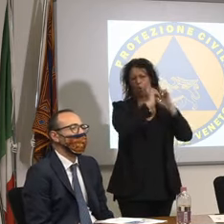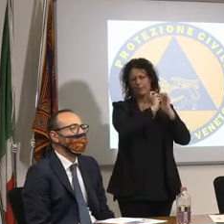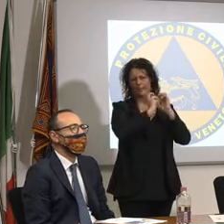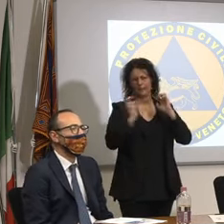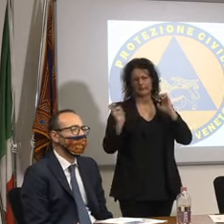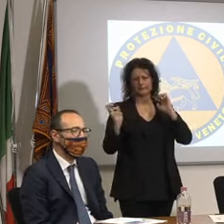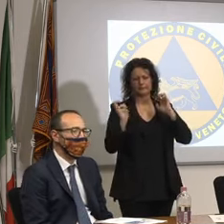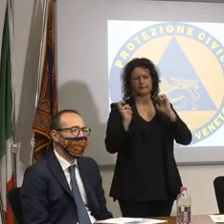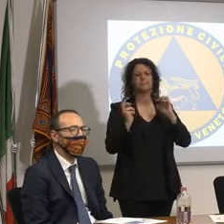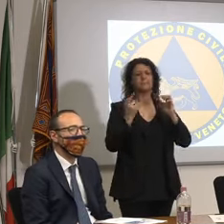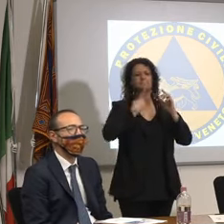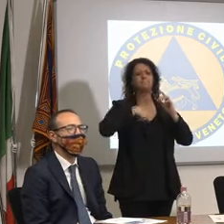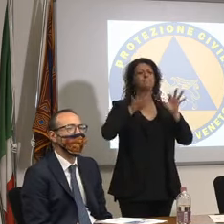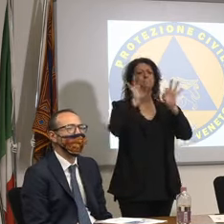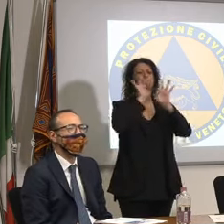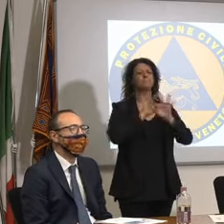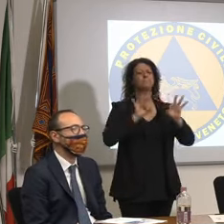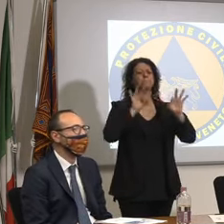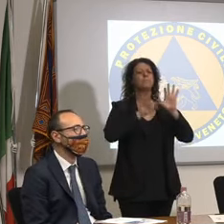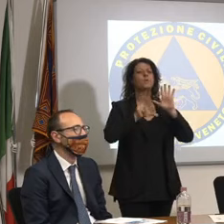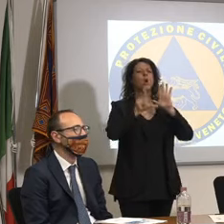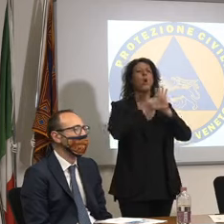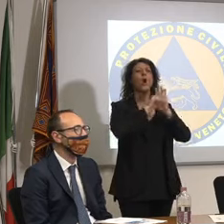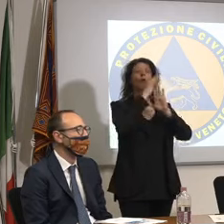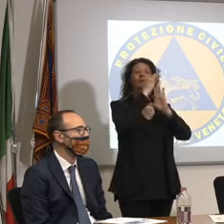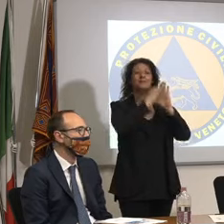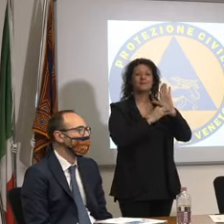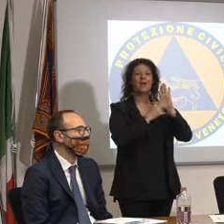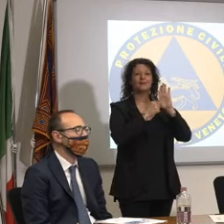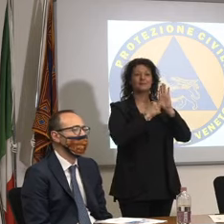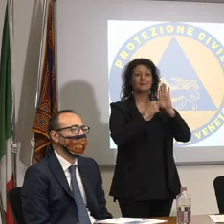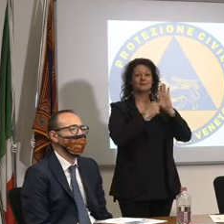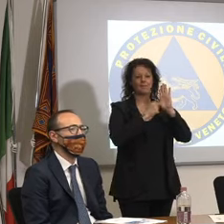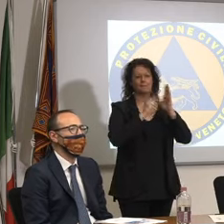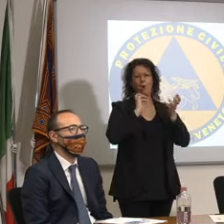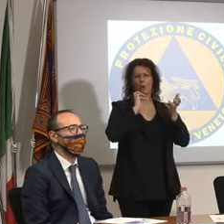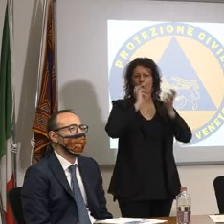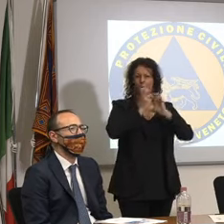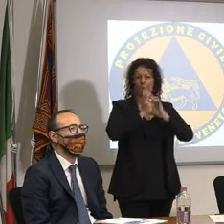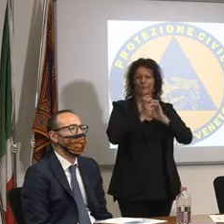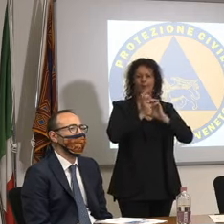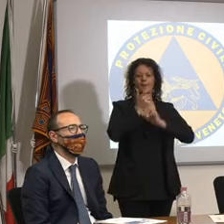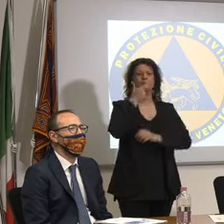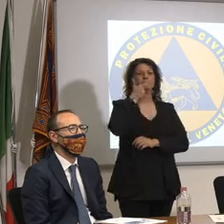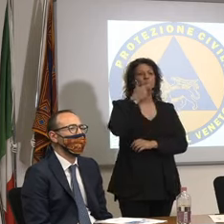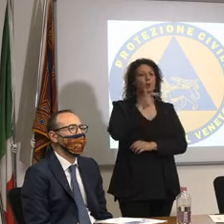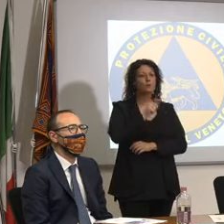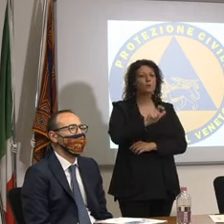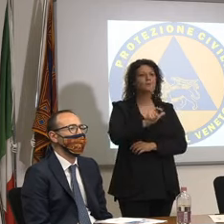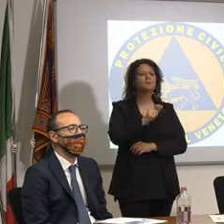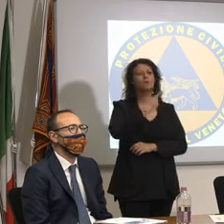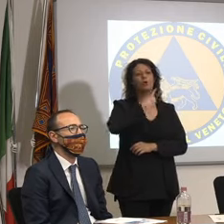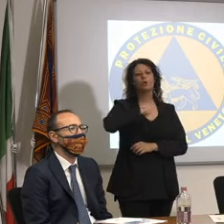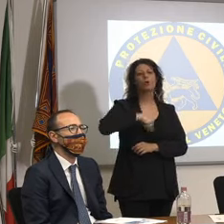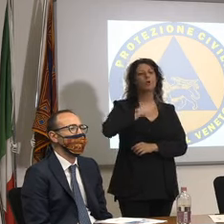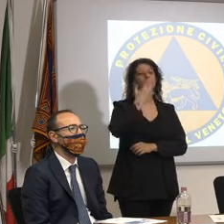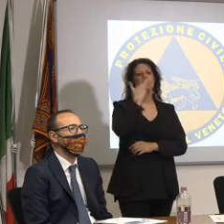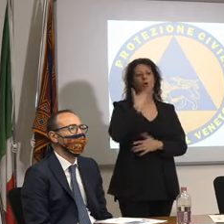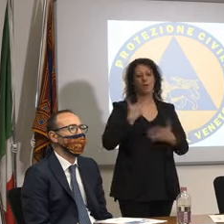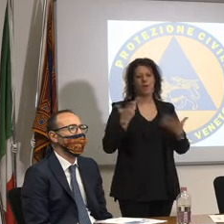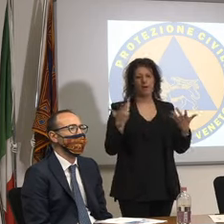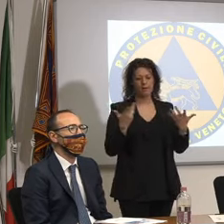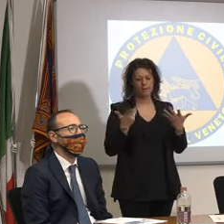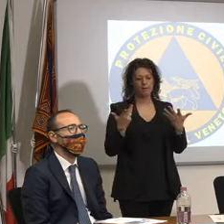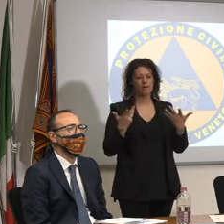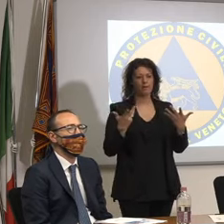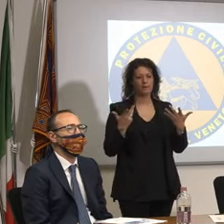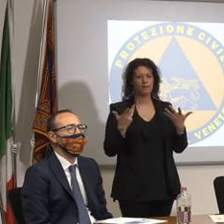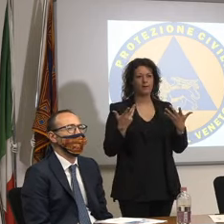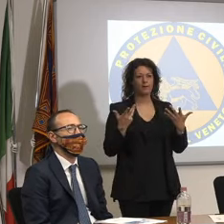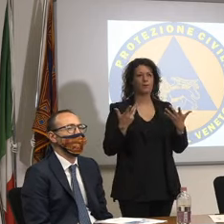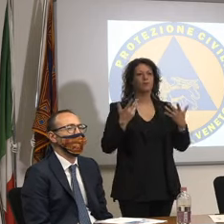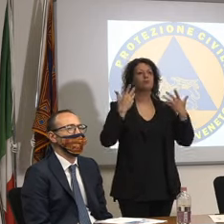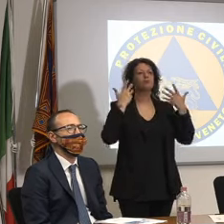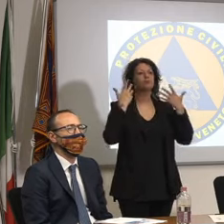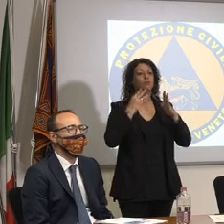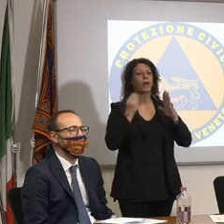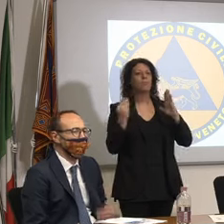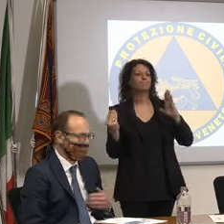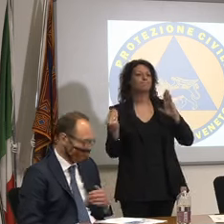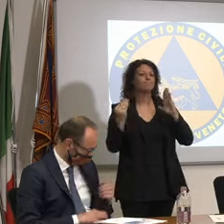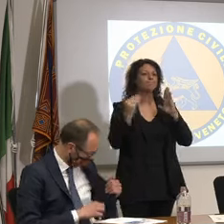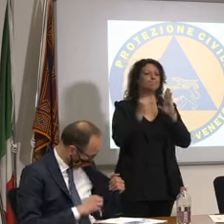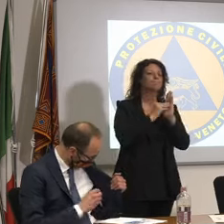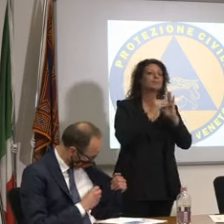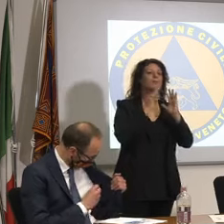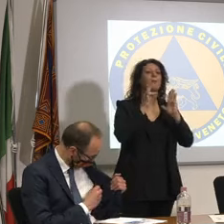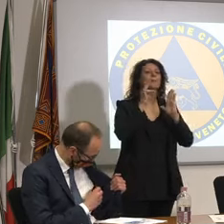complicata perché vogliamo già mettere nero su bianco date e